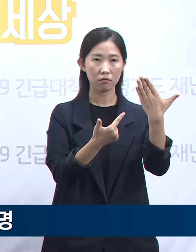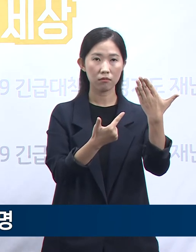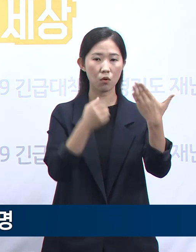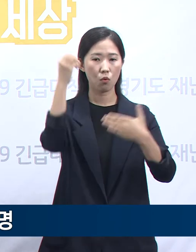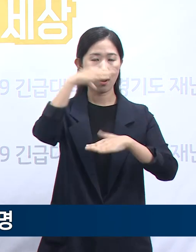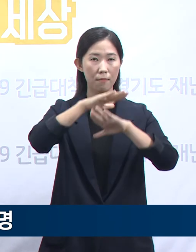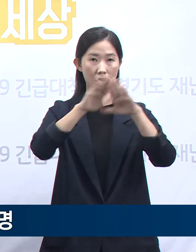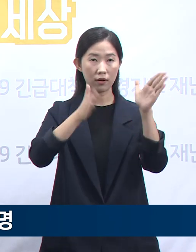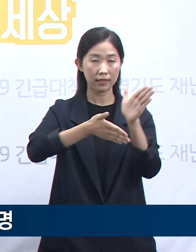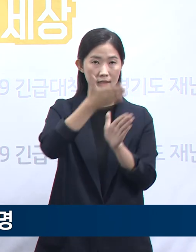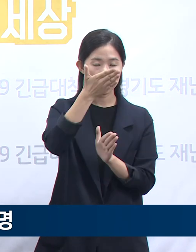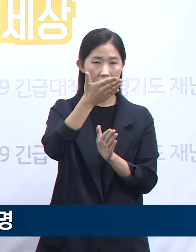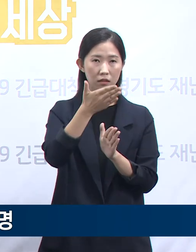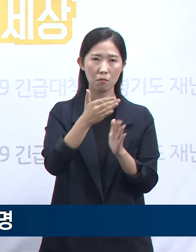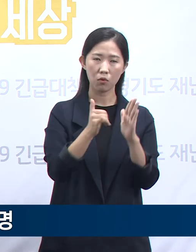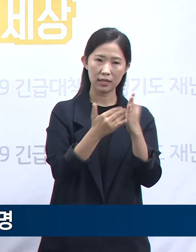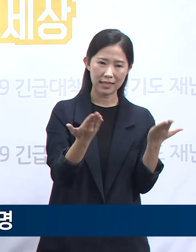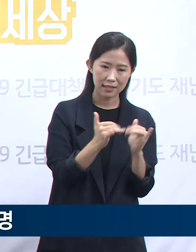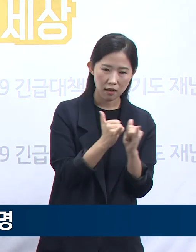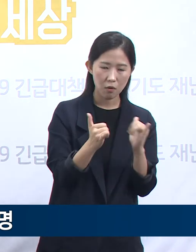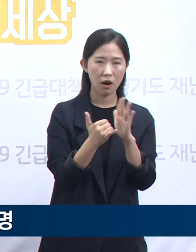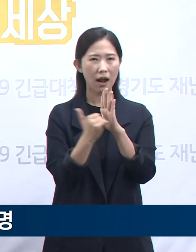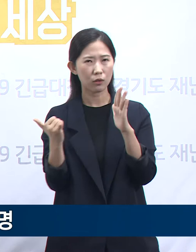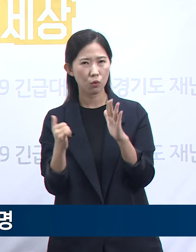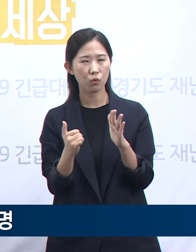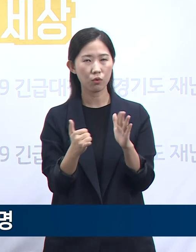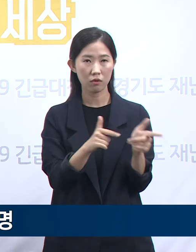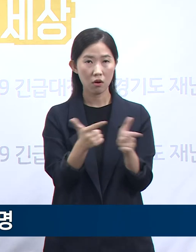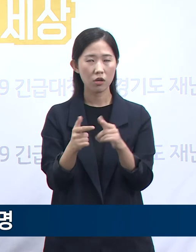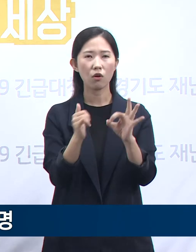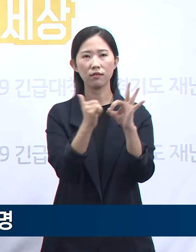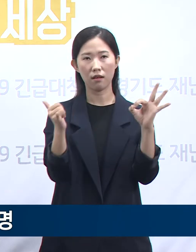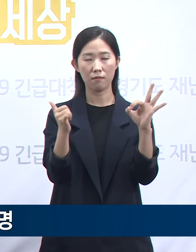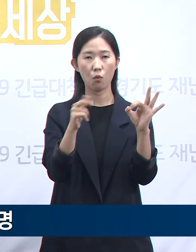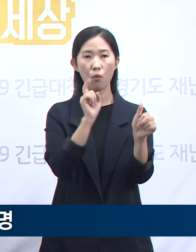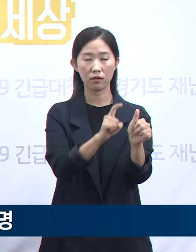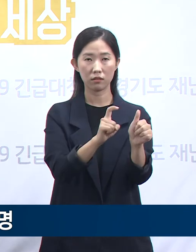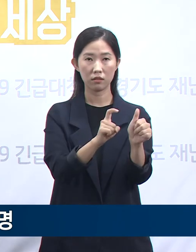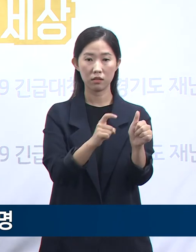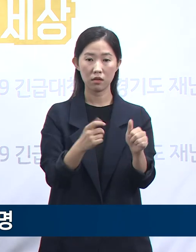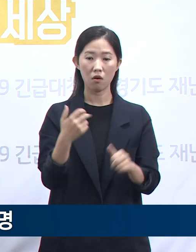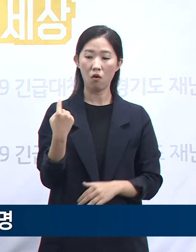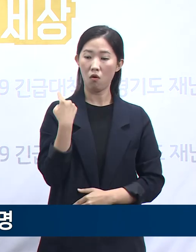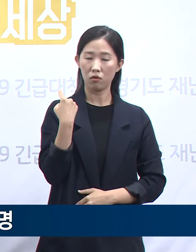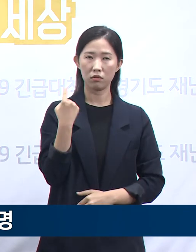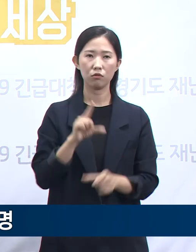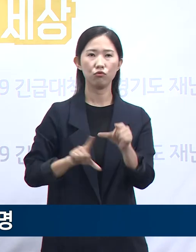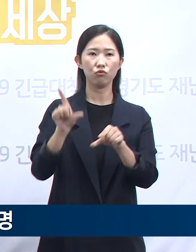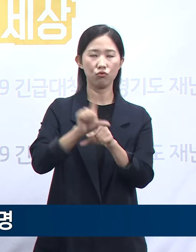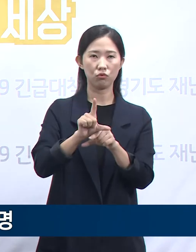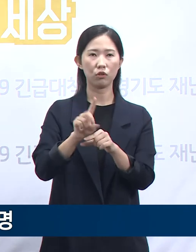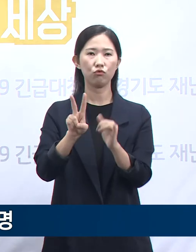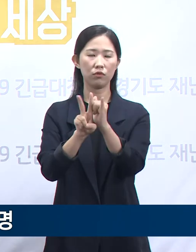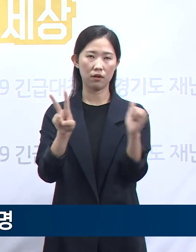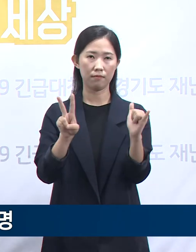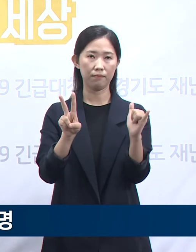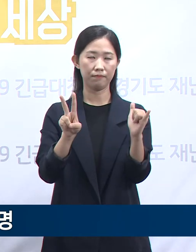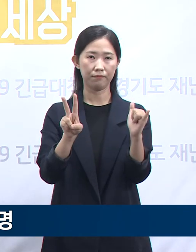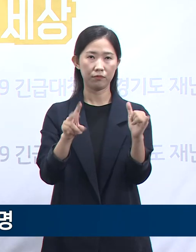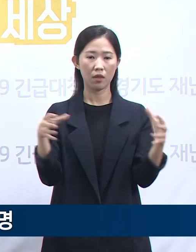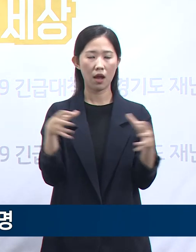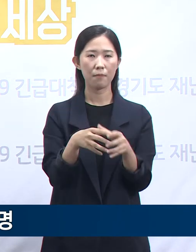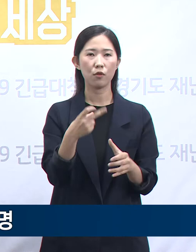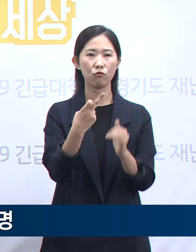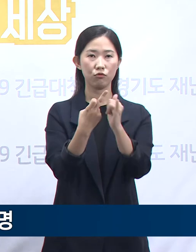10명이 확진 이후 17일 2명이 추가 확진되어 누적 확진자는 총 12명이 되었습니다. 추가 확진자는